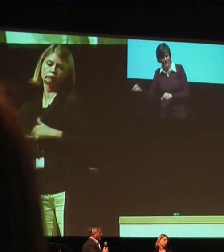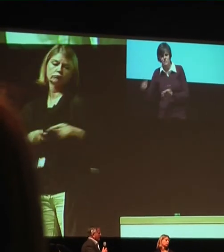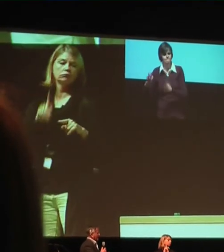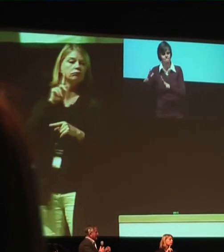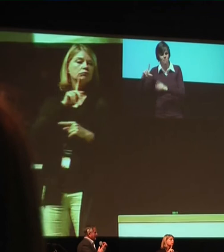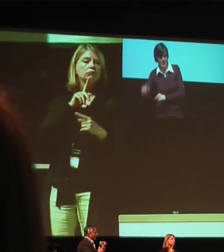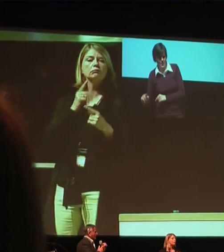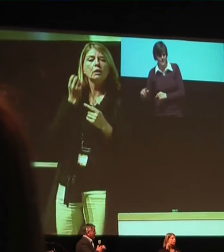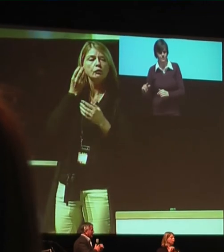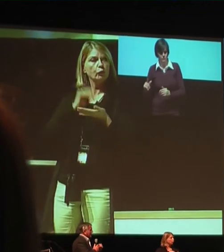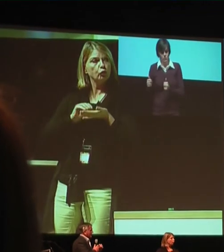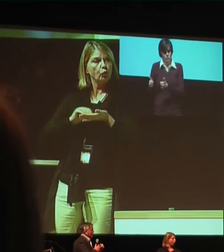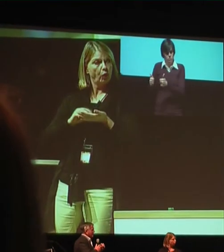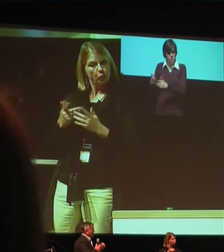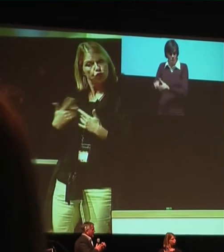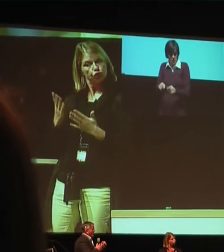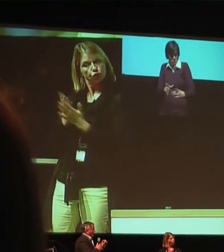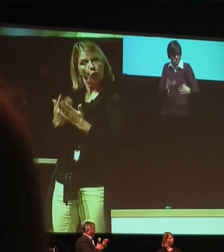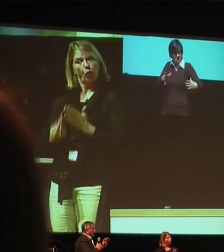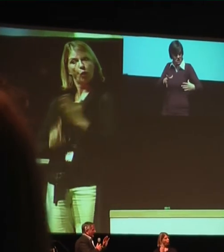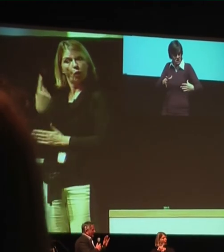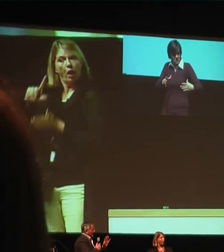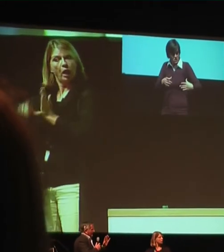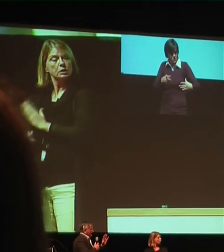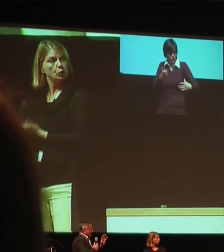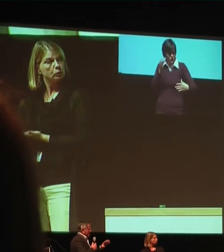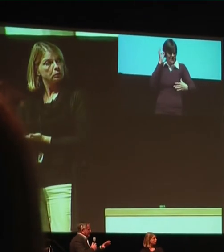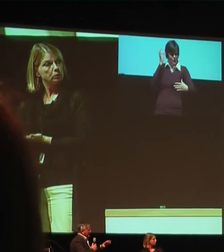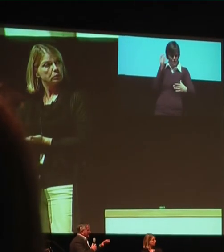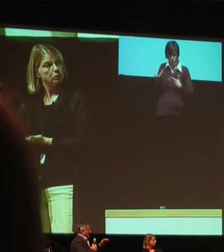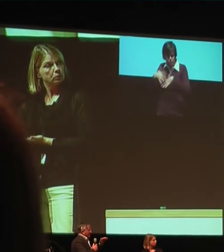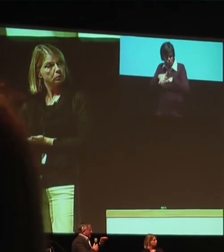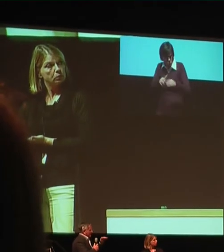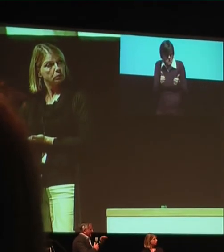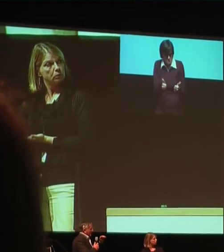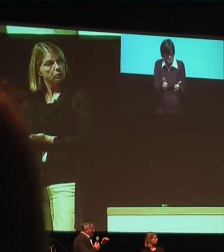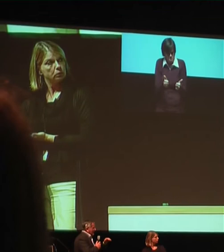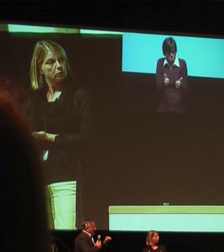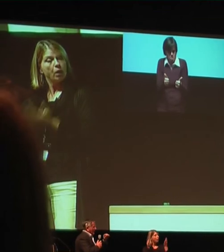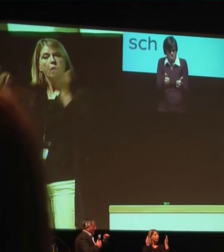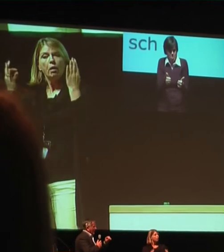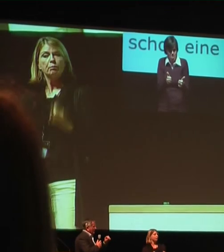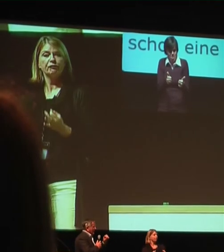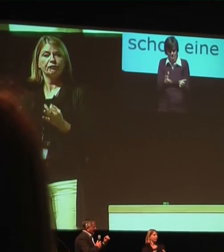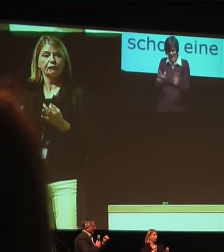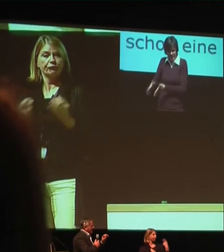Es ist schon eine Leistung. Und wenn man sieht, wie gehörlose Eltern